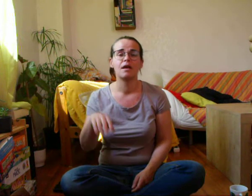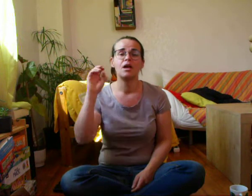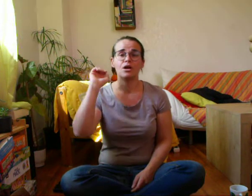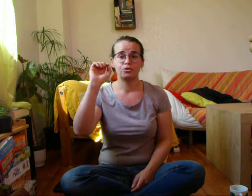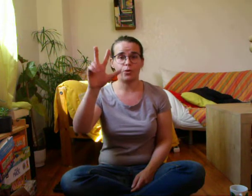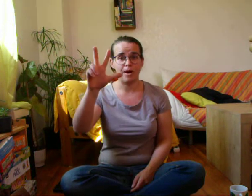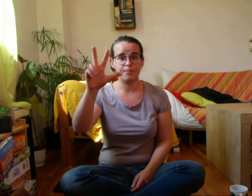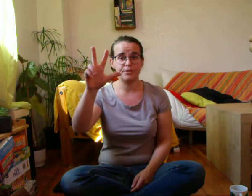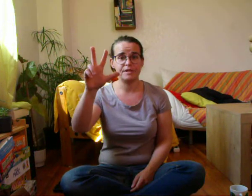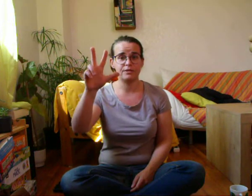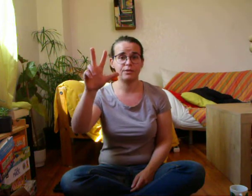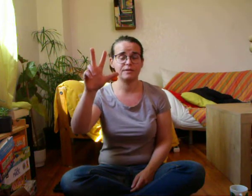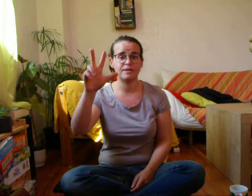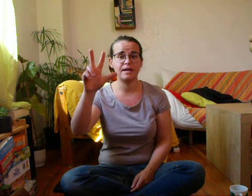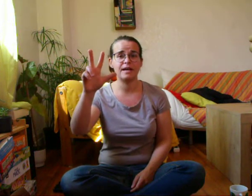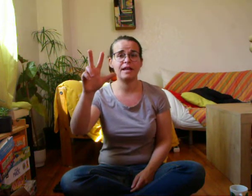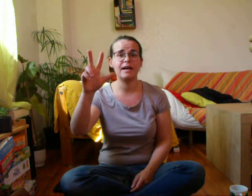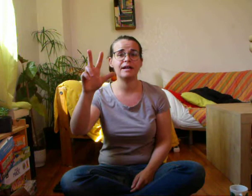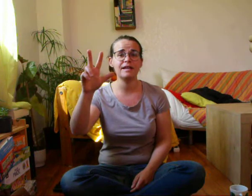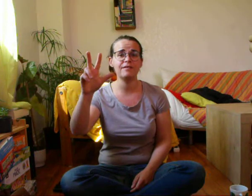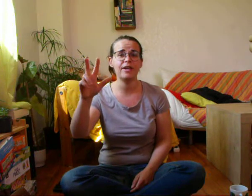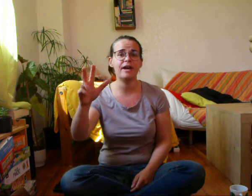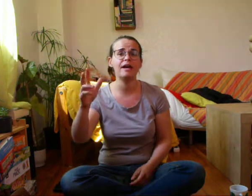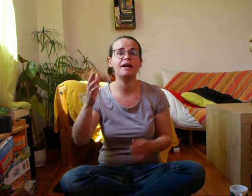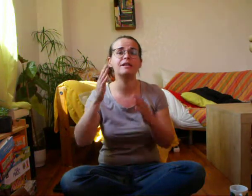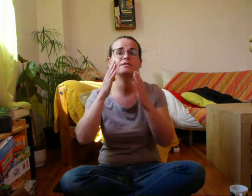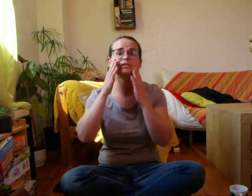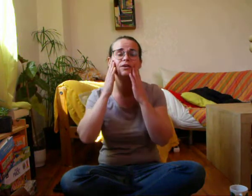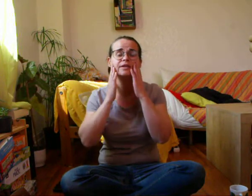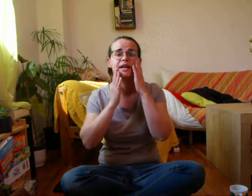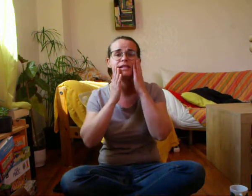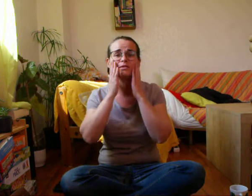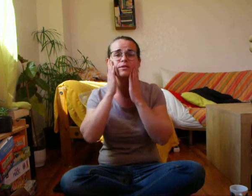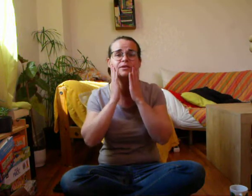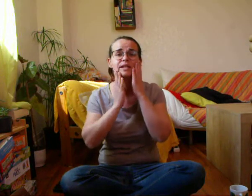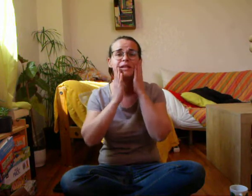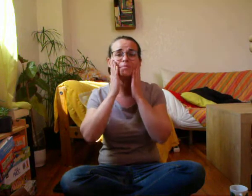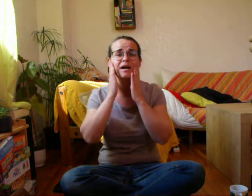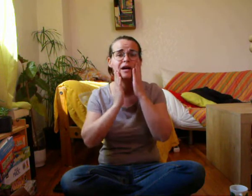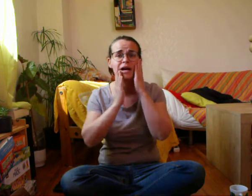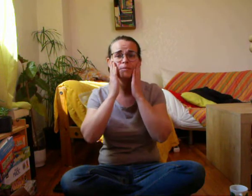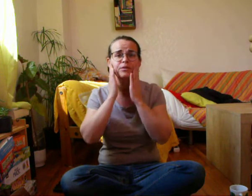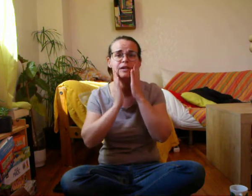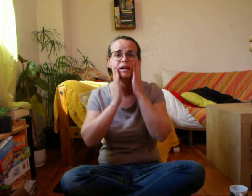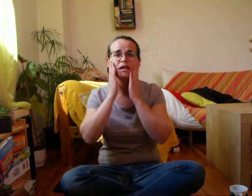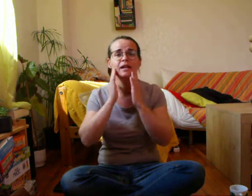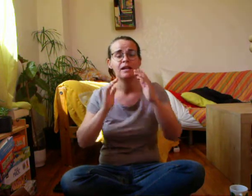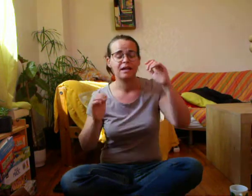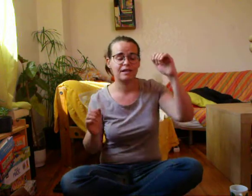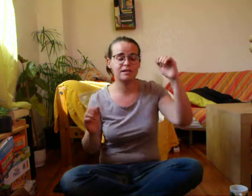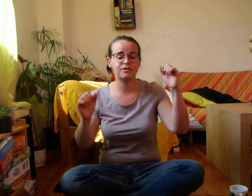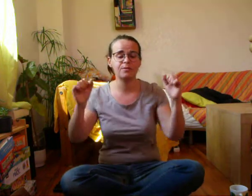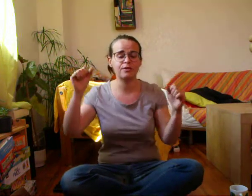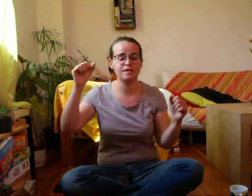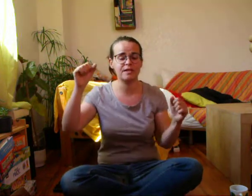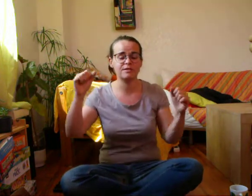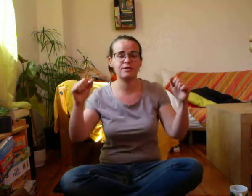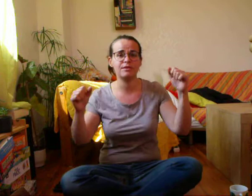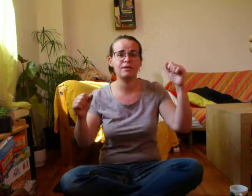Trois petits orsons à'arrivée S'en allaient se débarouiller Ils se posaient sur